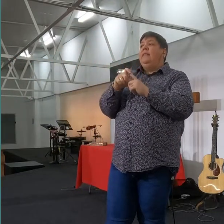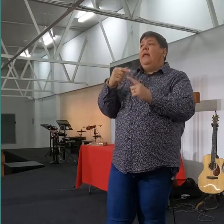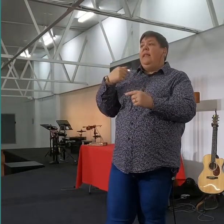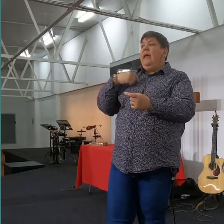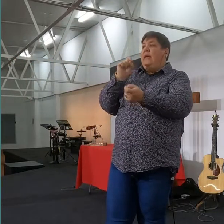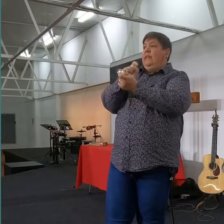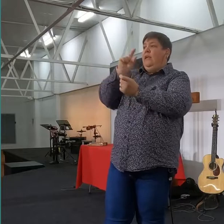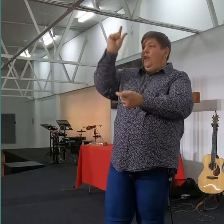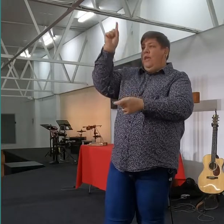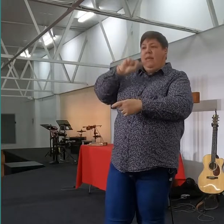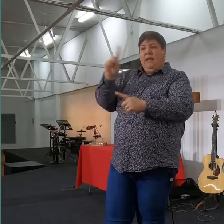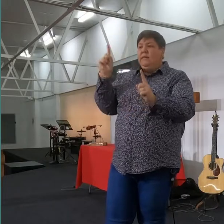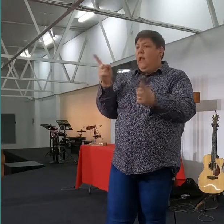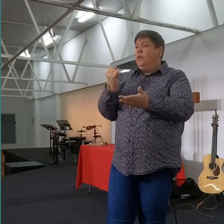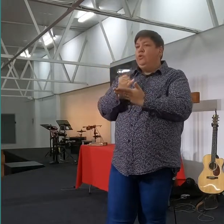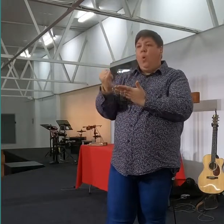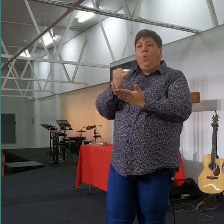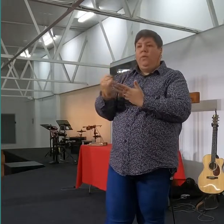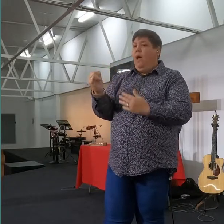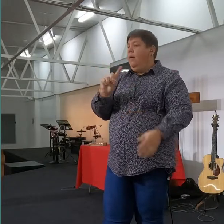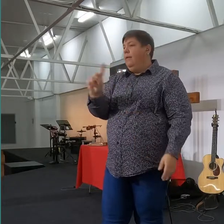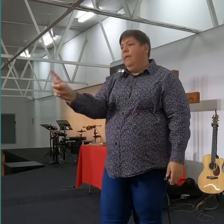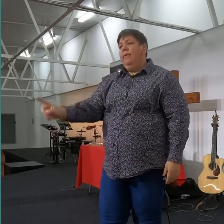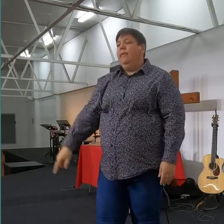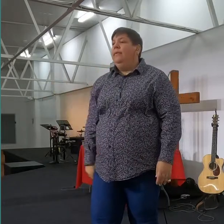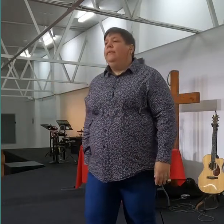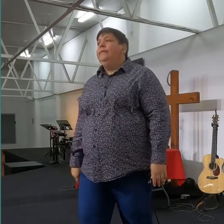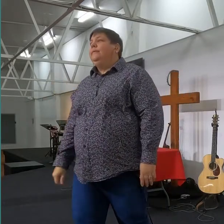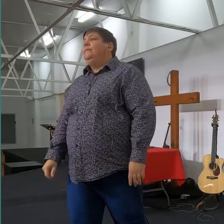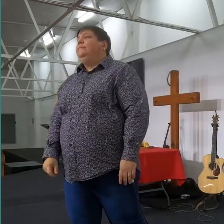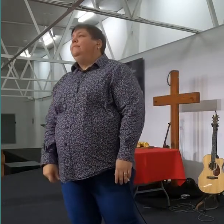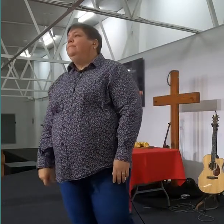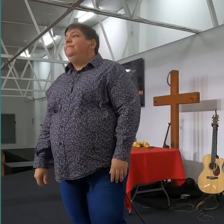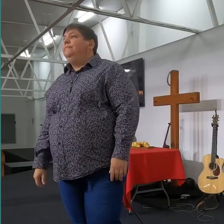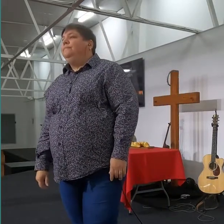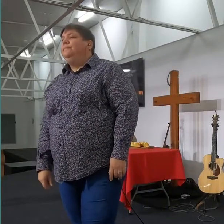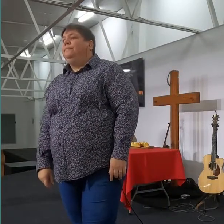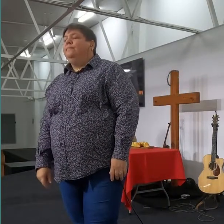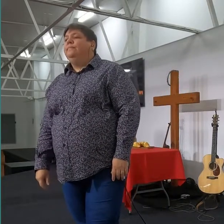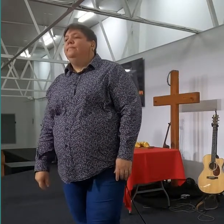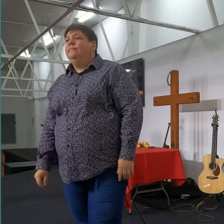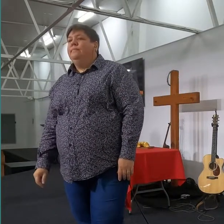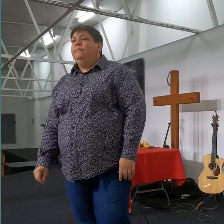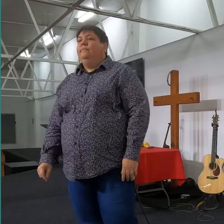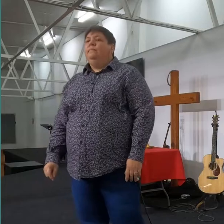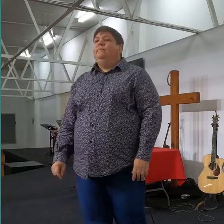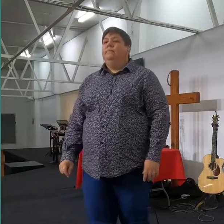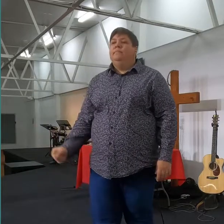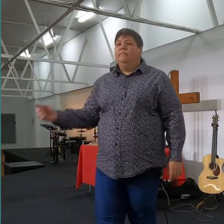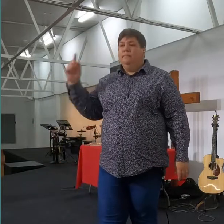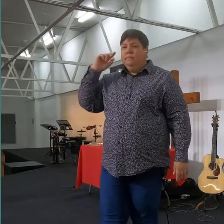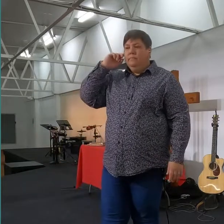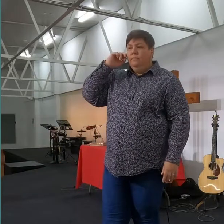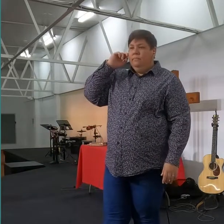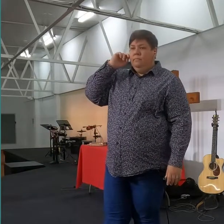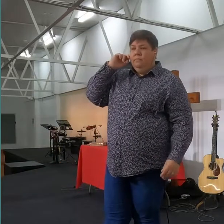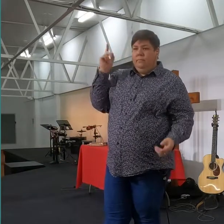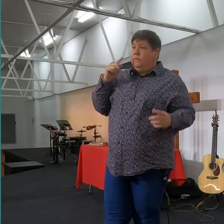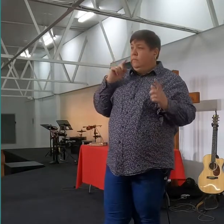so dat ek die nie nie sal sonde, kan, ek het eindelijk niks verder om te sê, die vers, vir oogends die